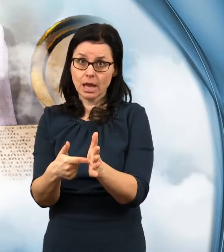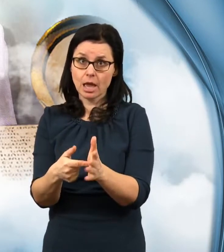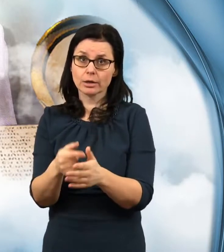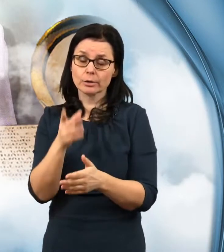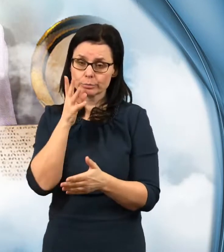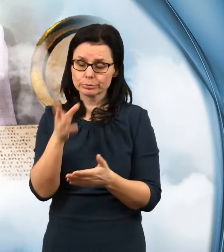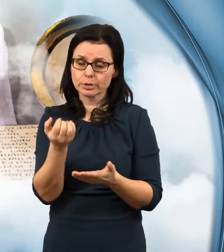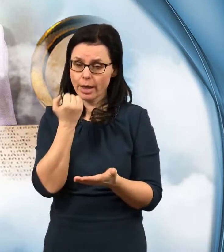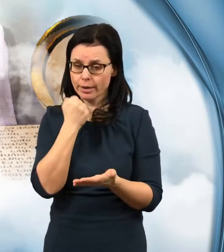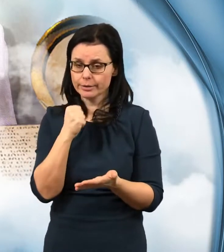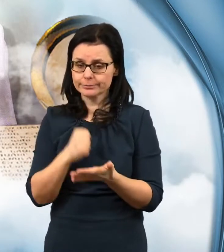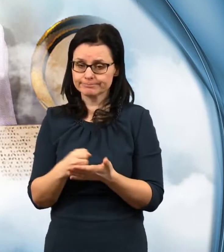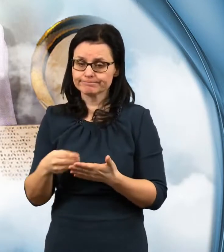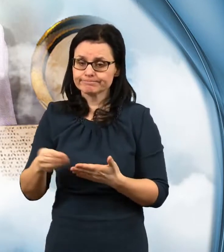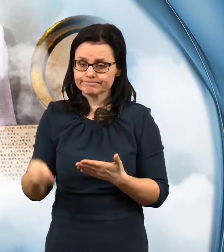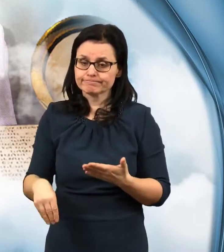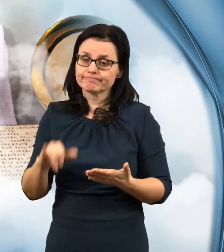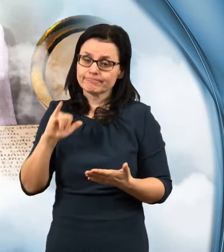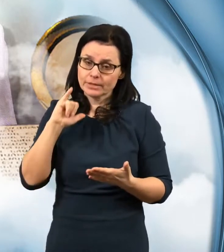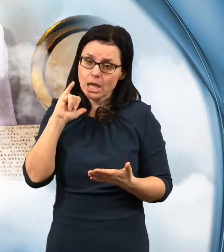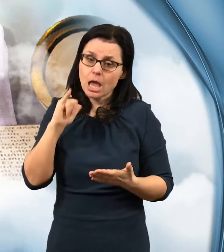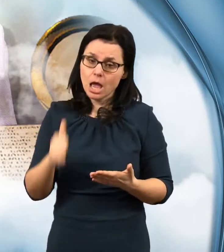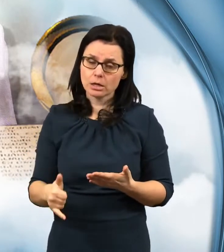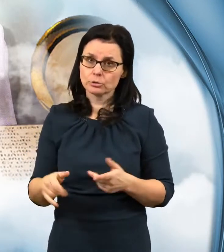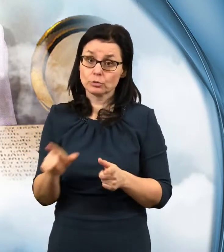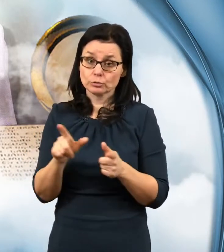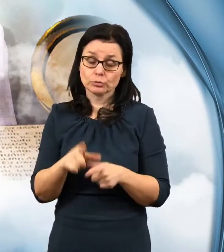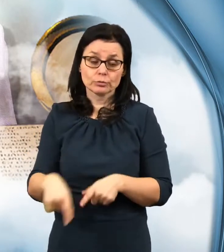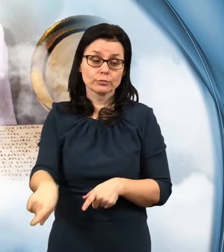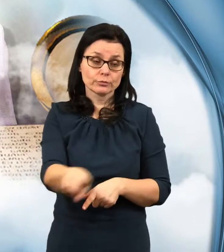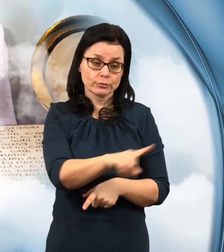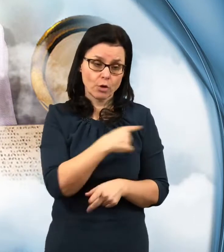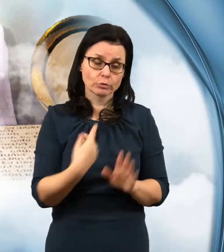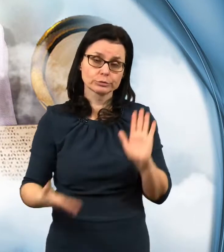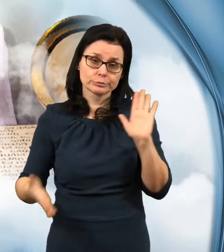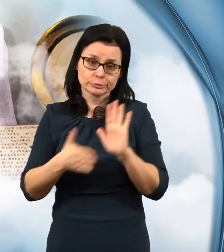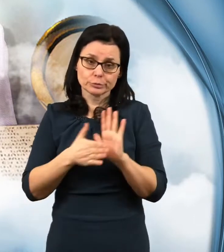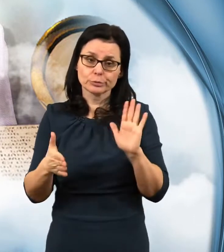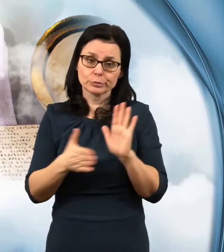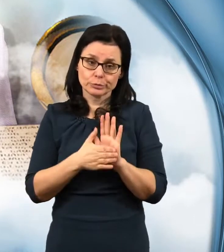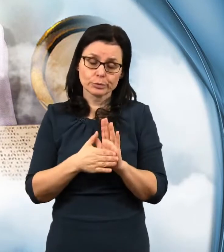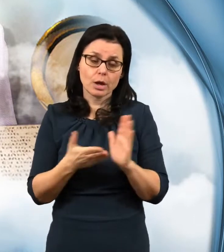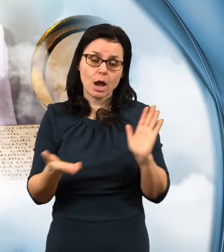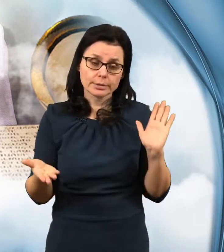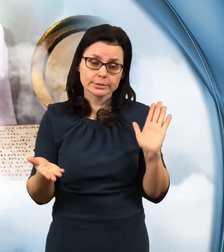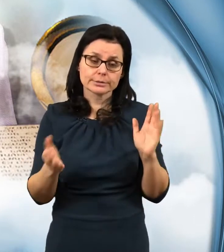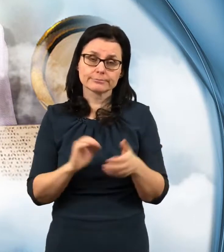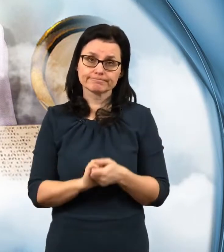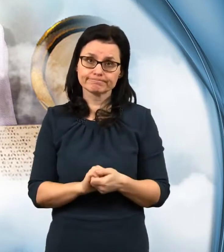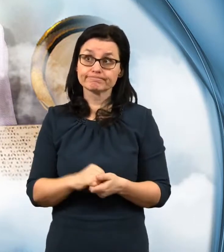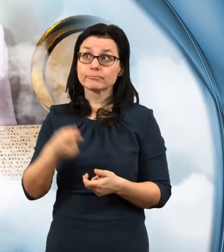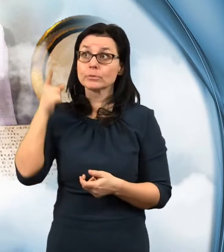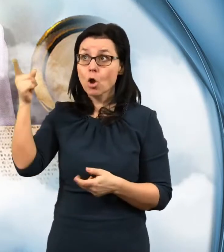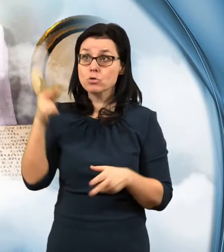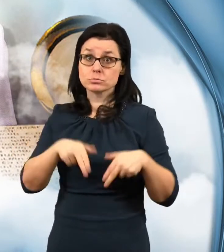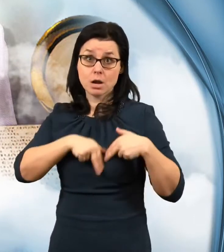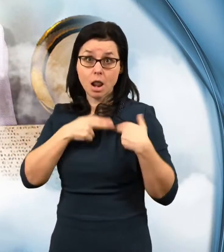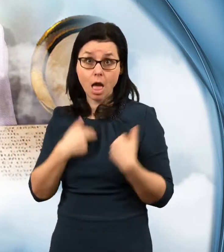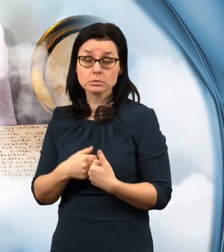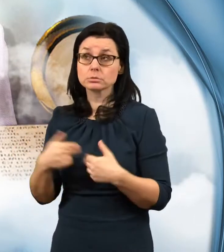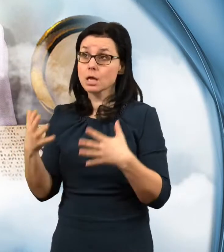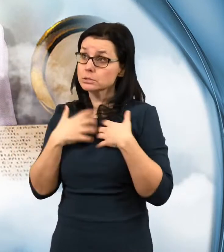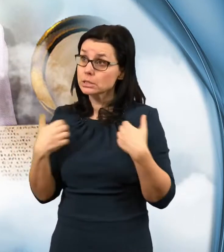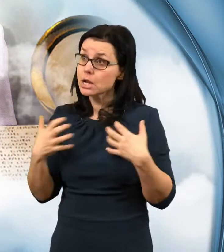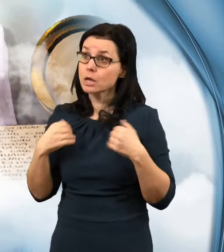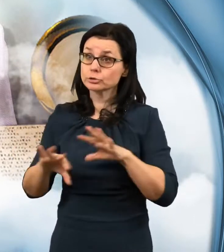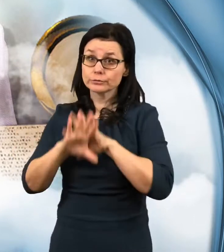bude vyřčen nad bezbožnými na konci milénia. Přesvědčí se o boží lásce, přesvědčí